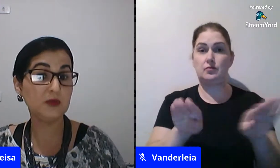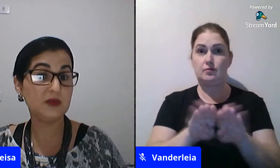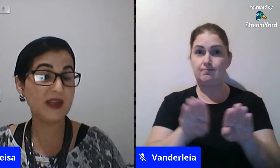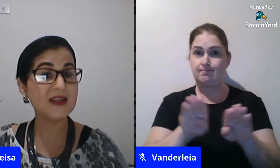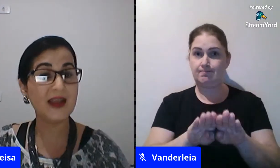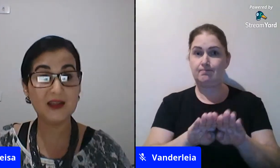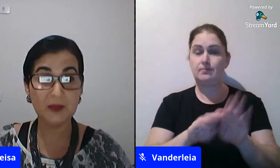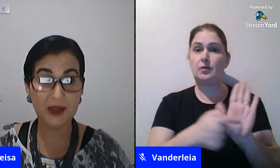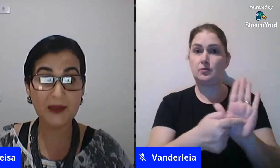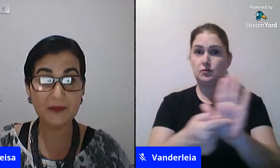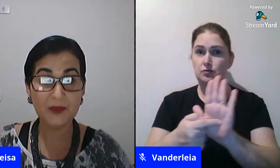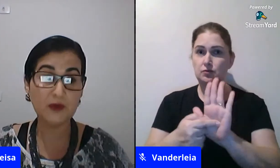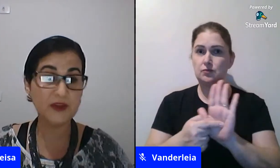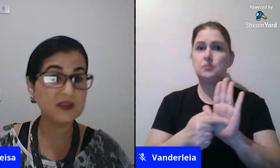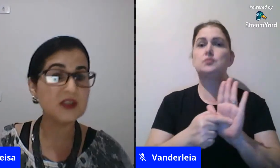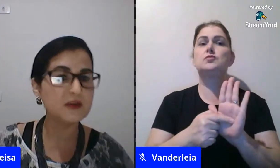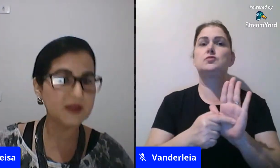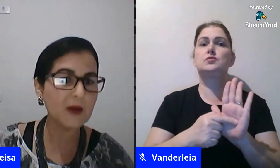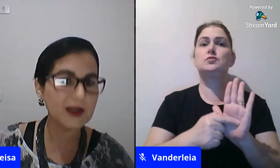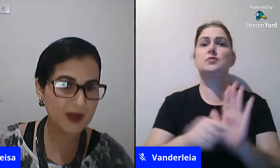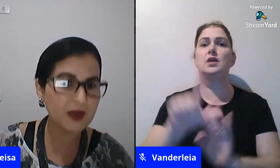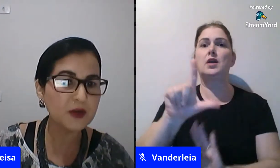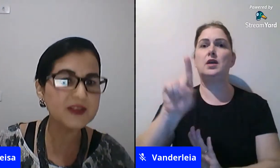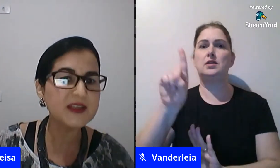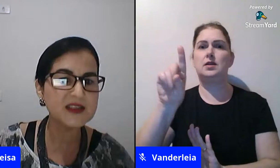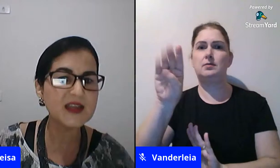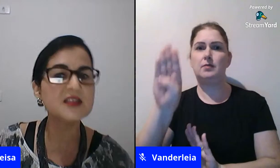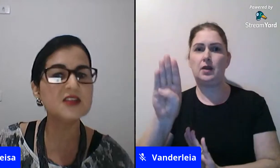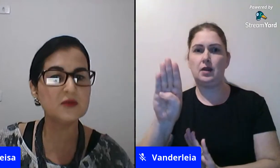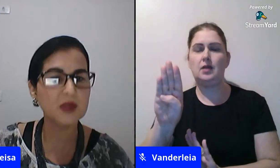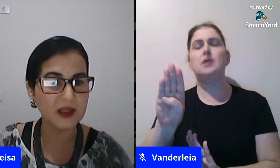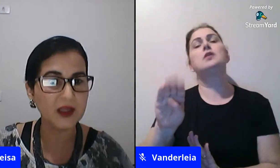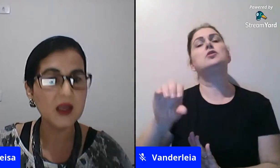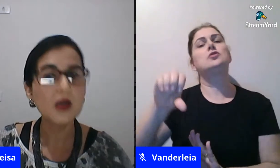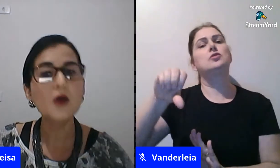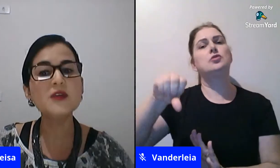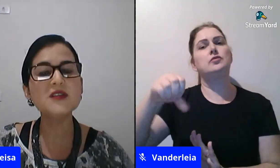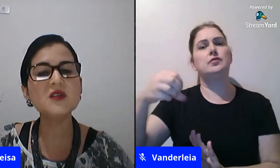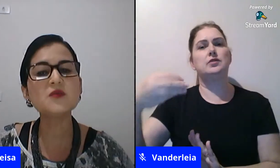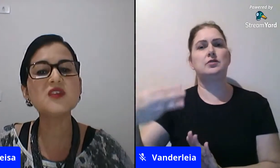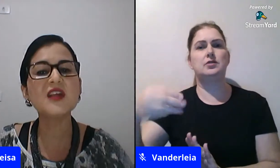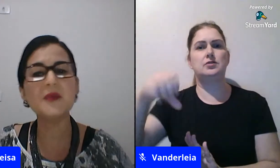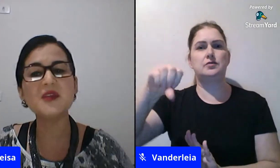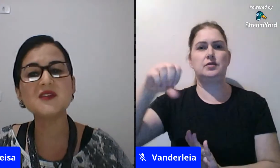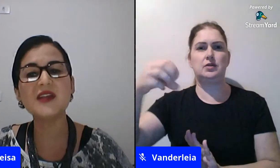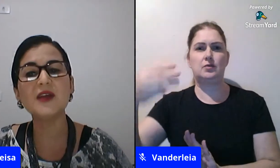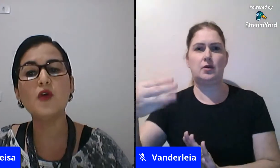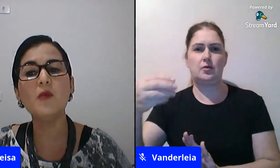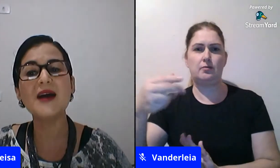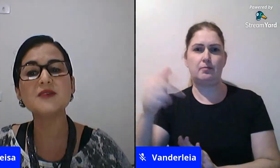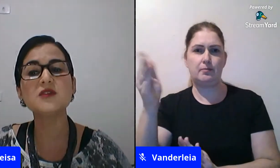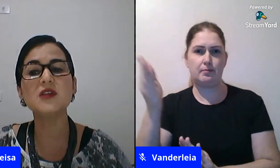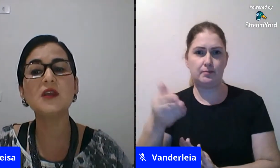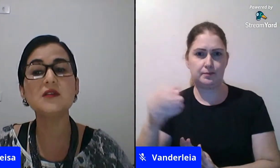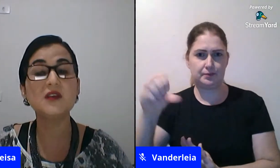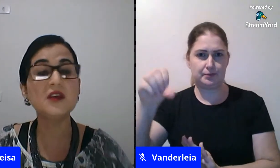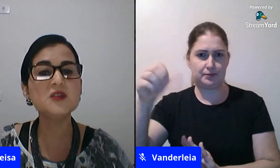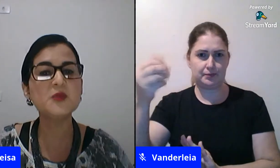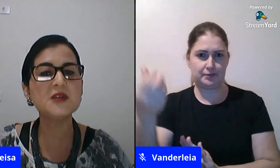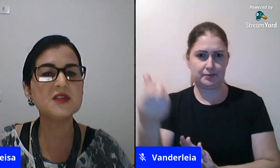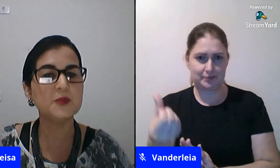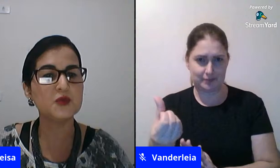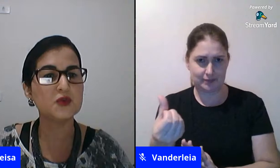artigo 3 da LDB 93 94 96 que diz o que o ensino será ministrado com base nos